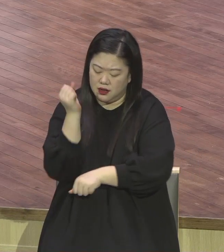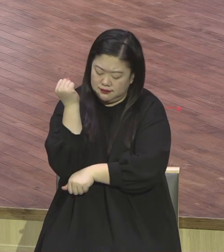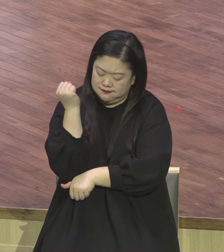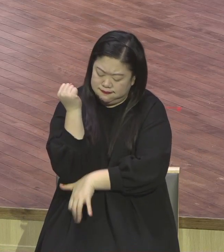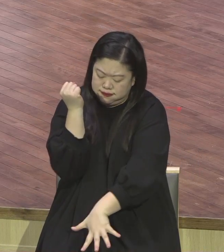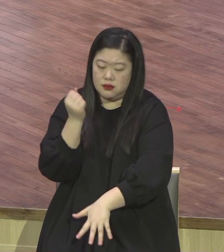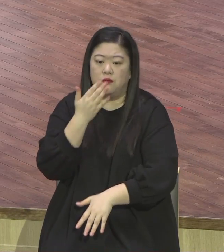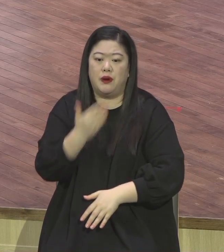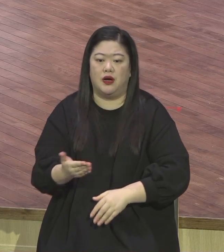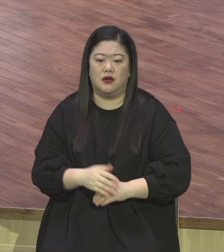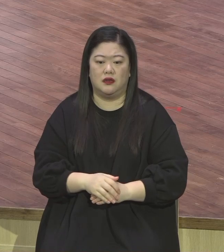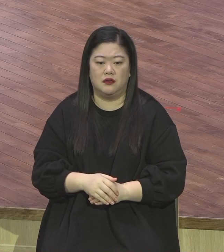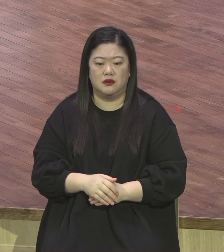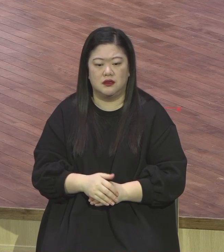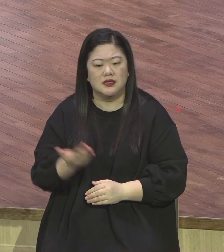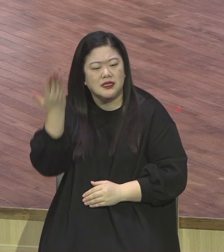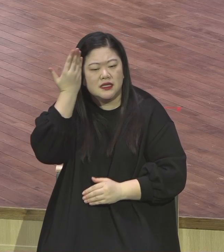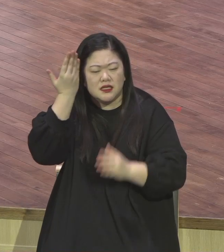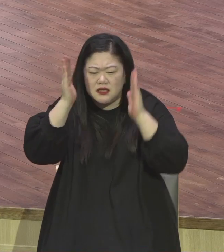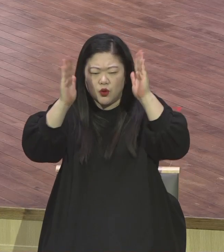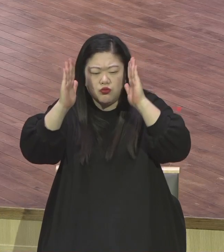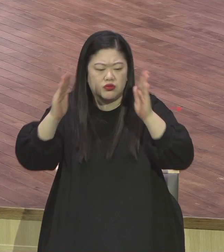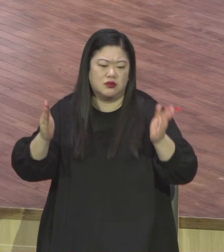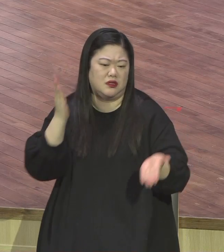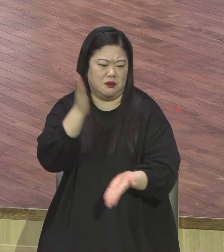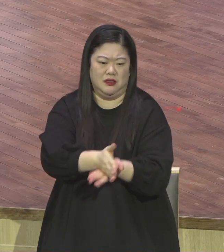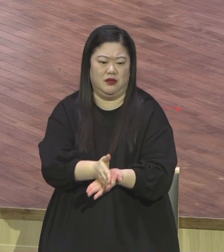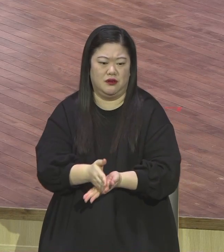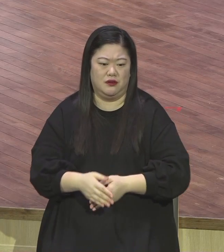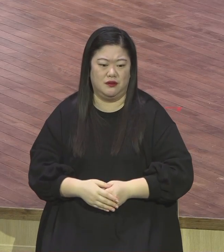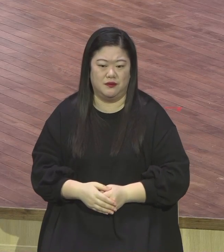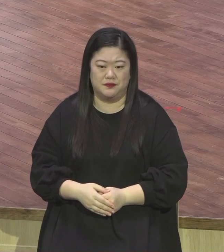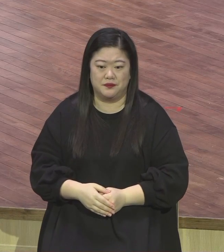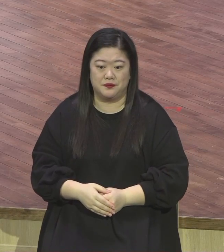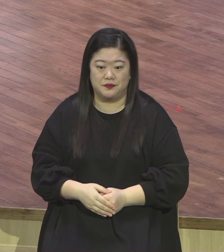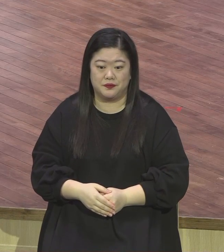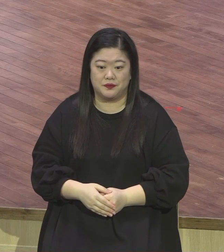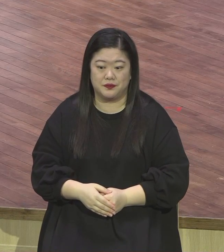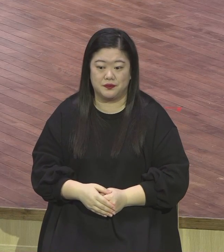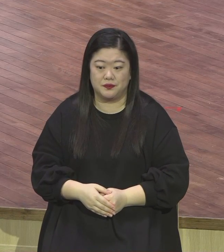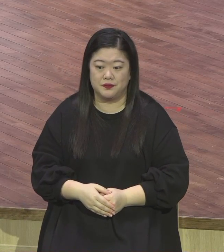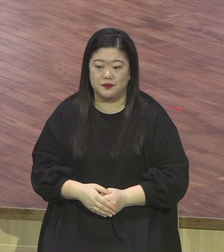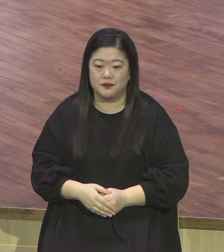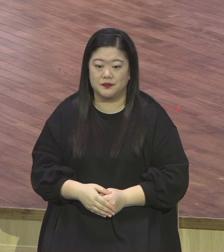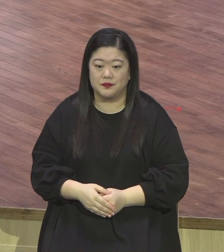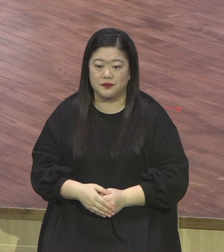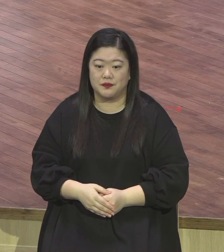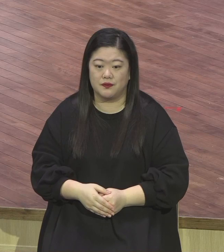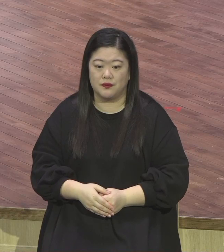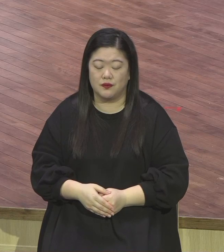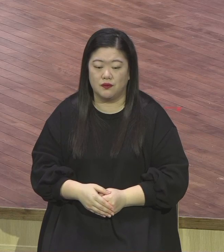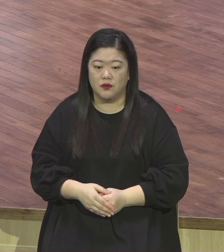말씀의 뿌리가 내려져야 돼 큰 결단이 필요 없어요 작은 실천입니다